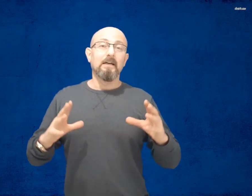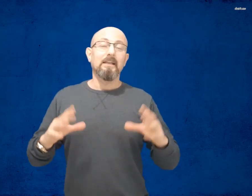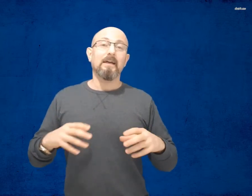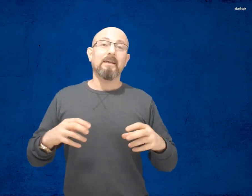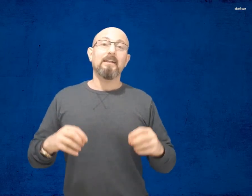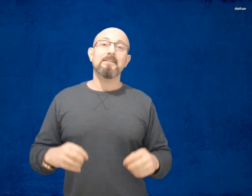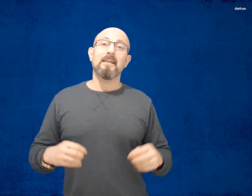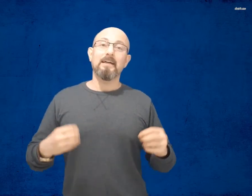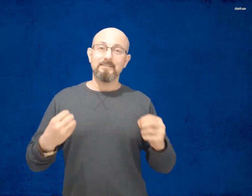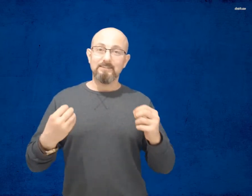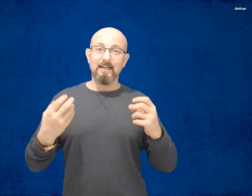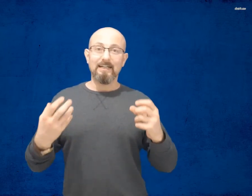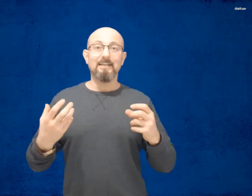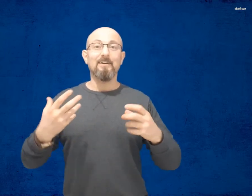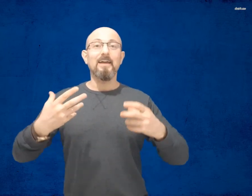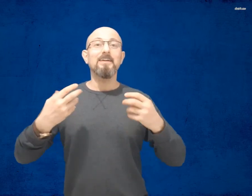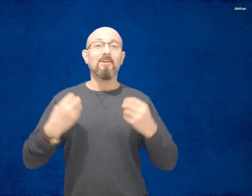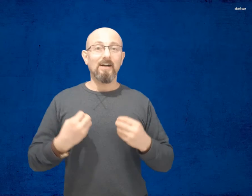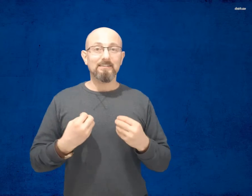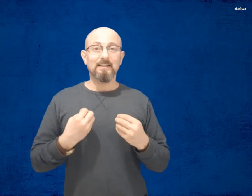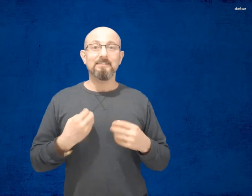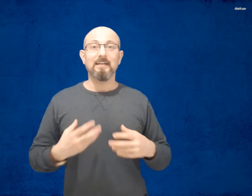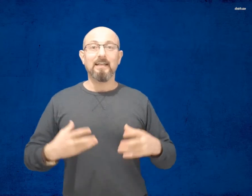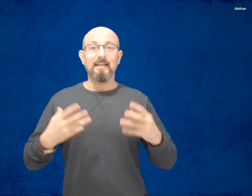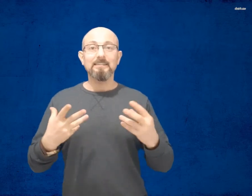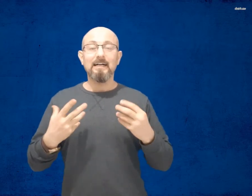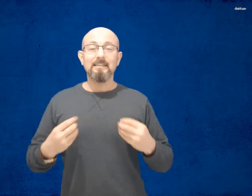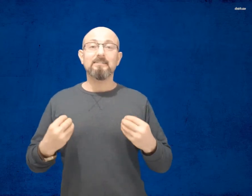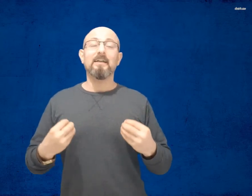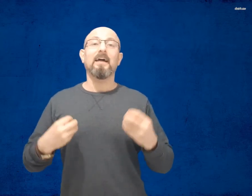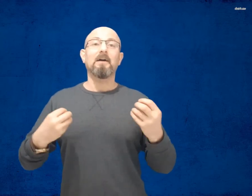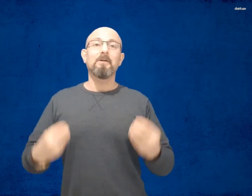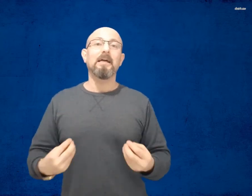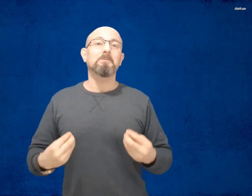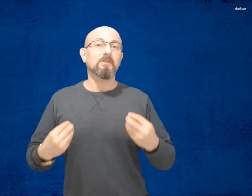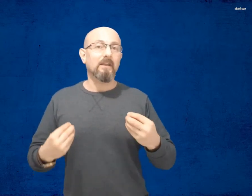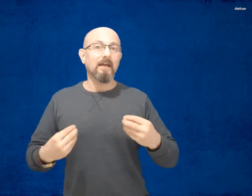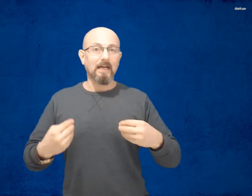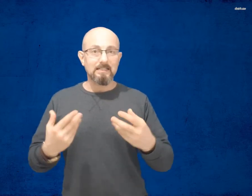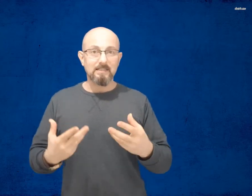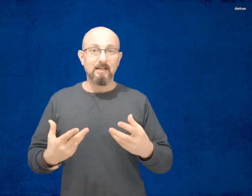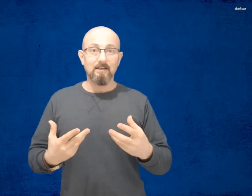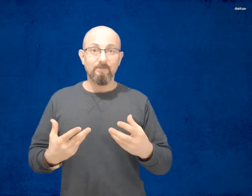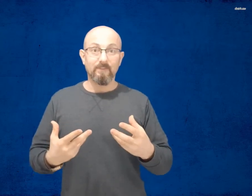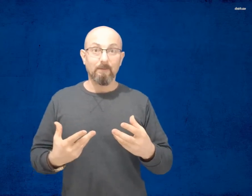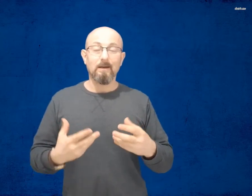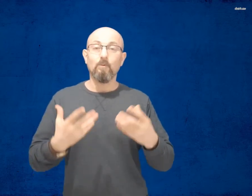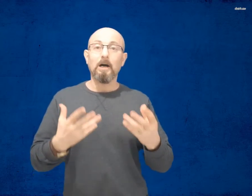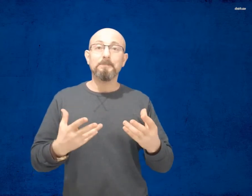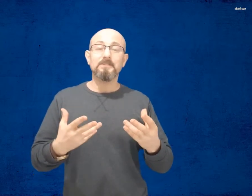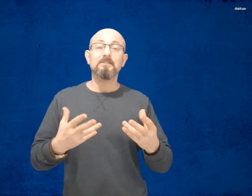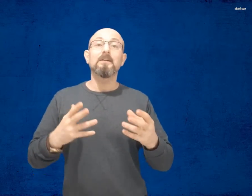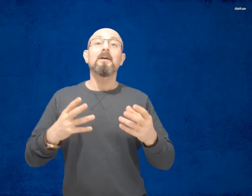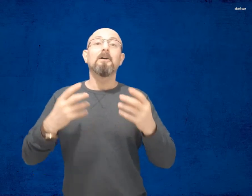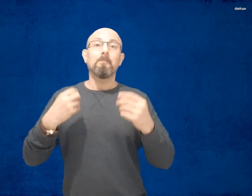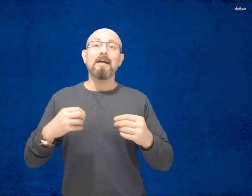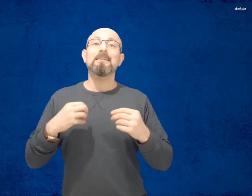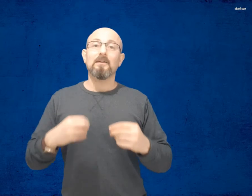لكن إذا لقيت أنت أي قاعدة عندي أنا رقيت حدا تاني عملها بطريقة أسهل تمام؟ وأبسط بعات لي